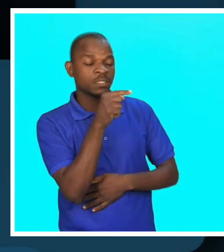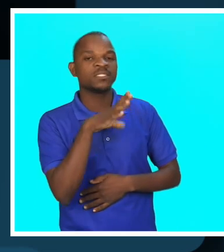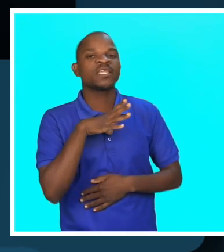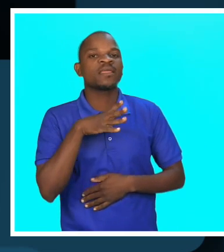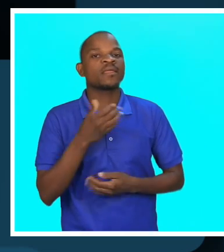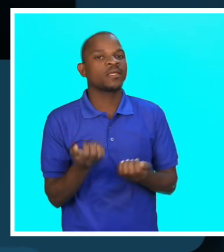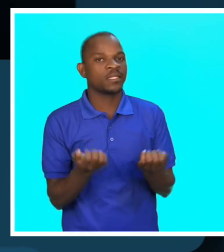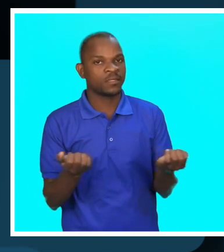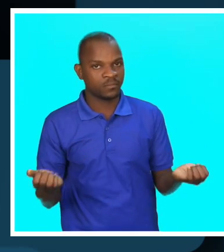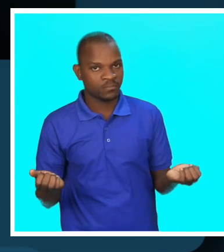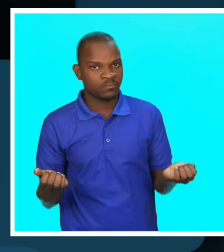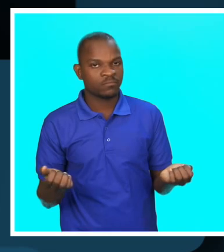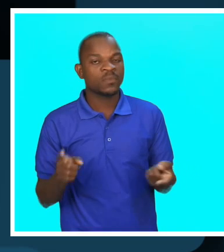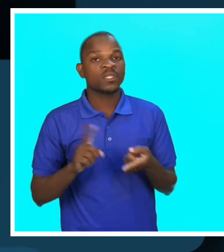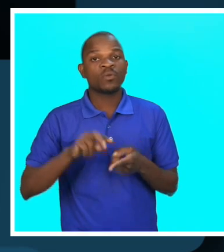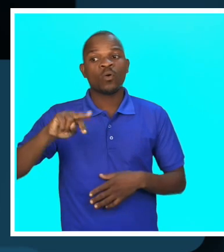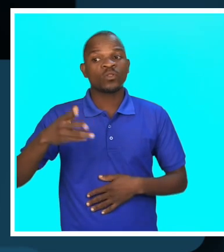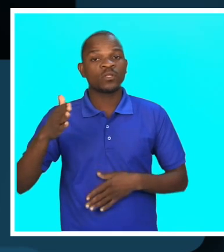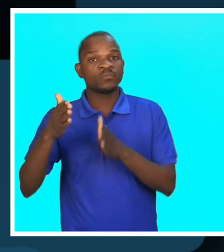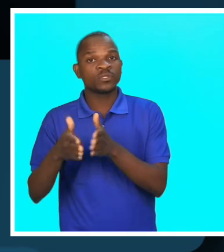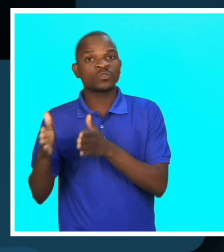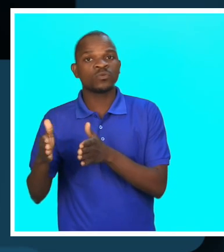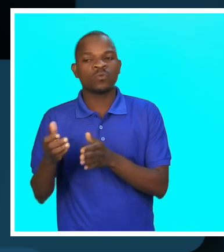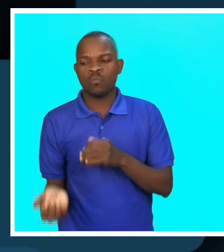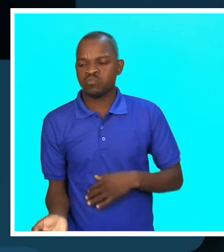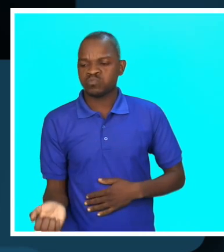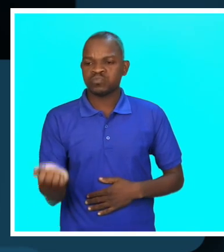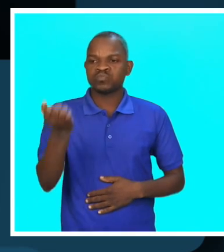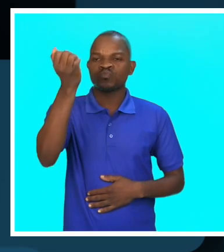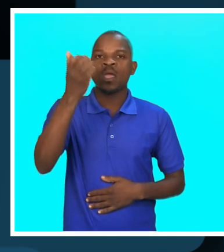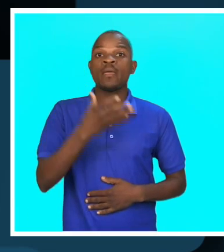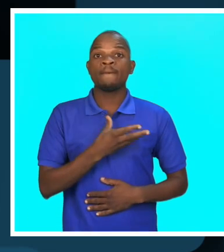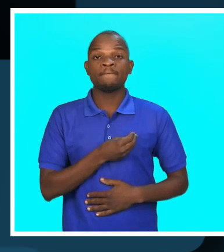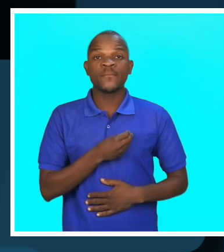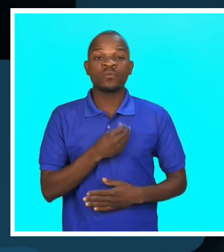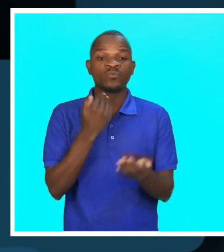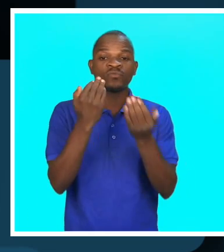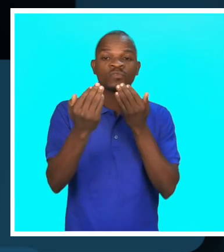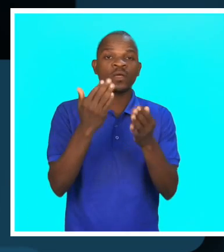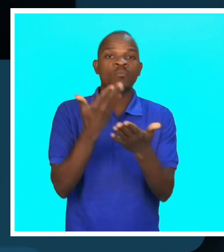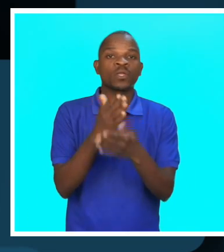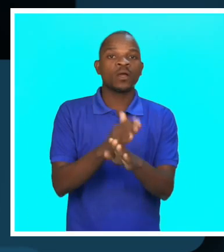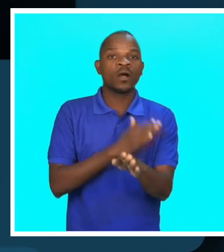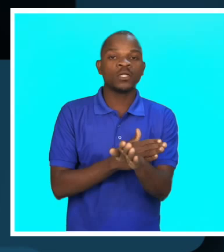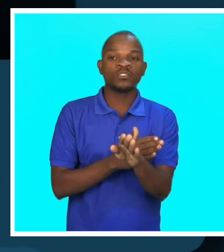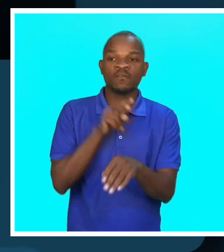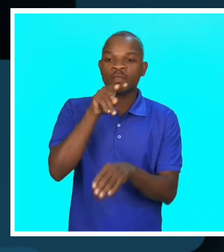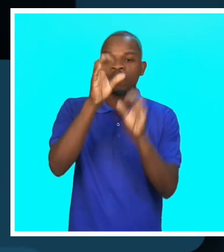Aqui tem o que quer dizer, outros antes chegam a ser adulto, em termos de falar, porque nunca vi outras pessoas. Muito obrigado,